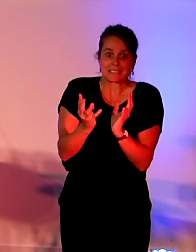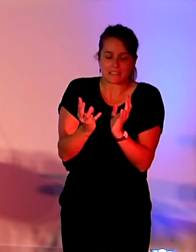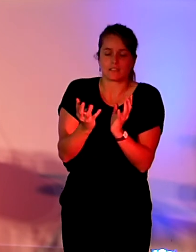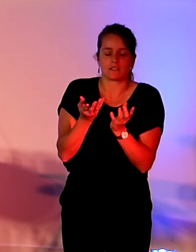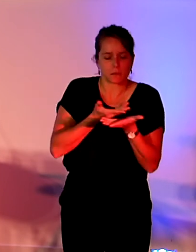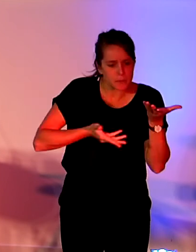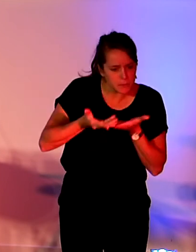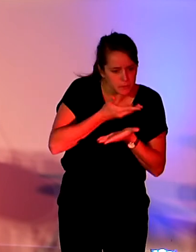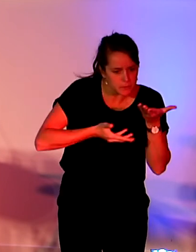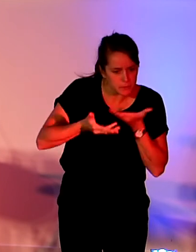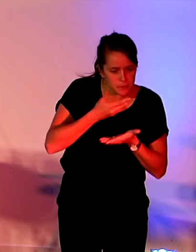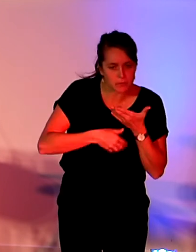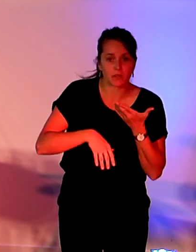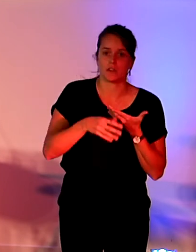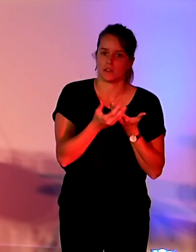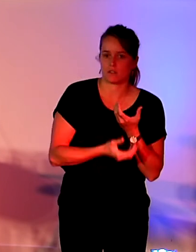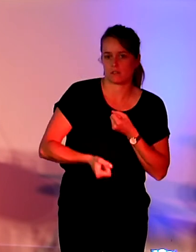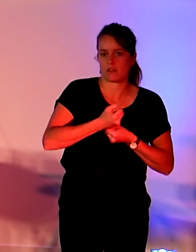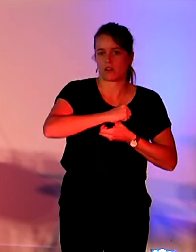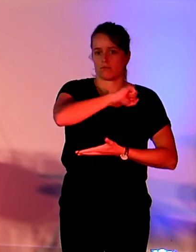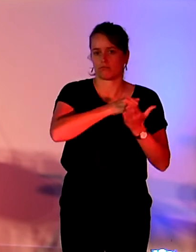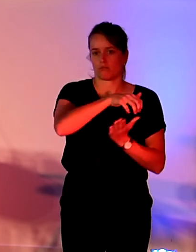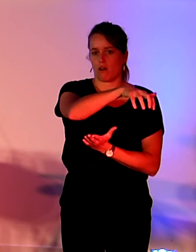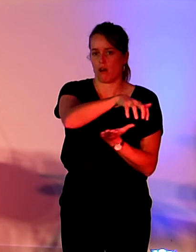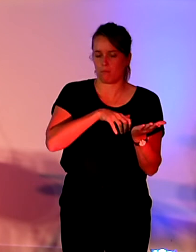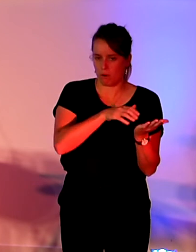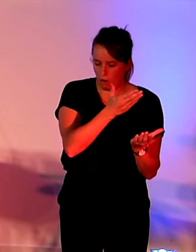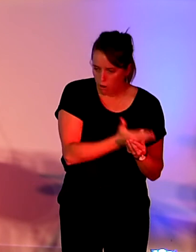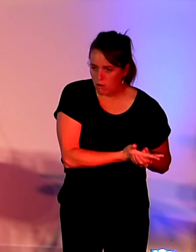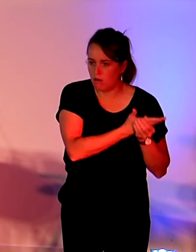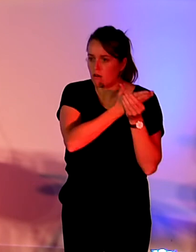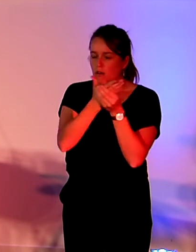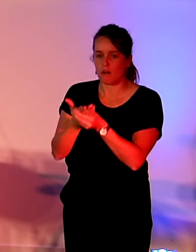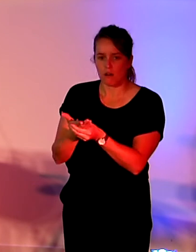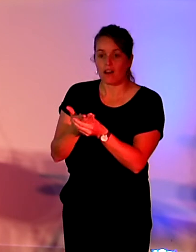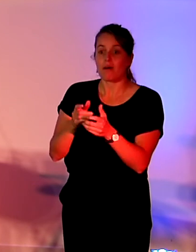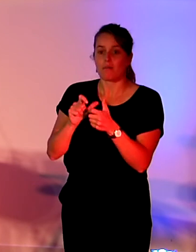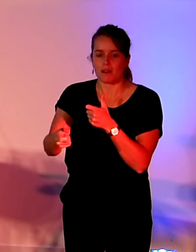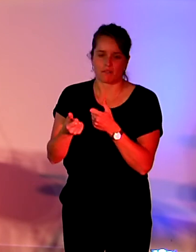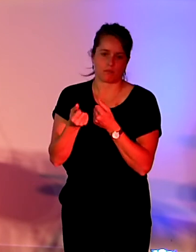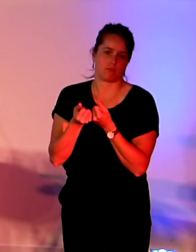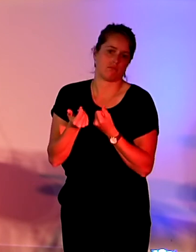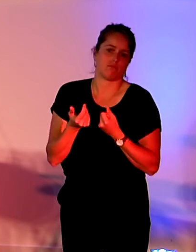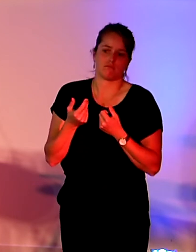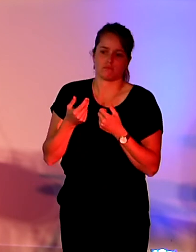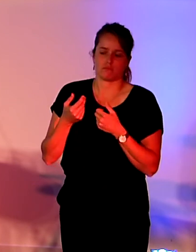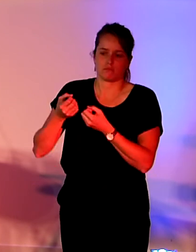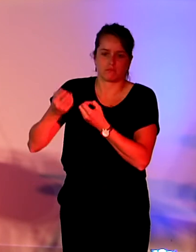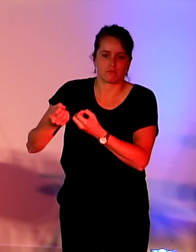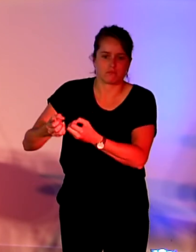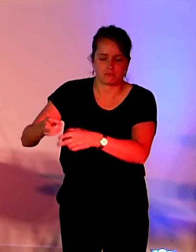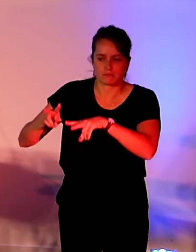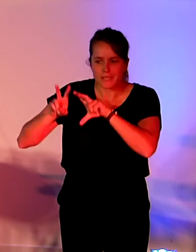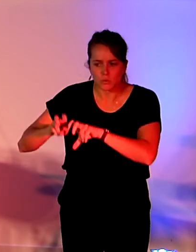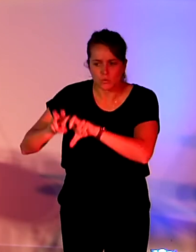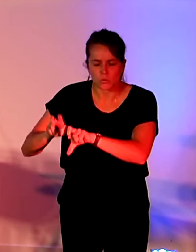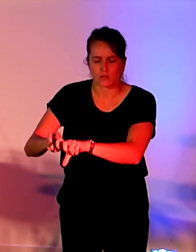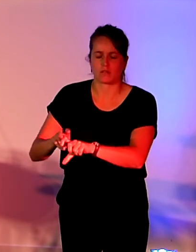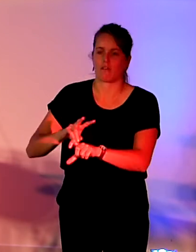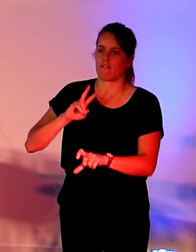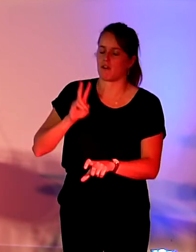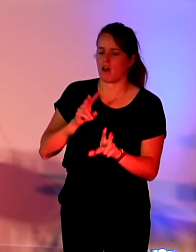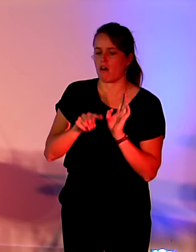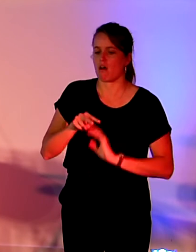seront en fait finalement suivis de plusieurs études qui confirment l'importance de faire du numérique responsable